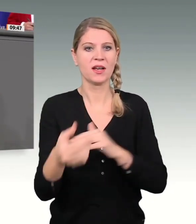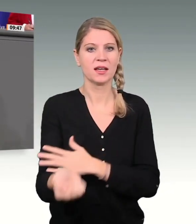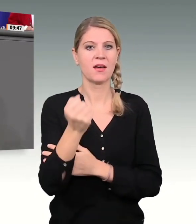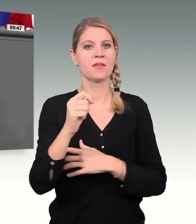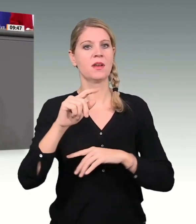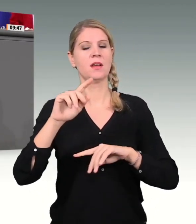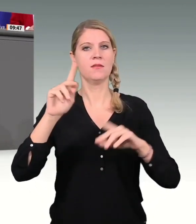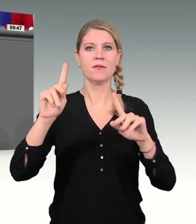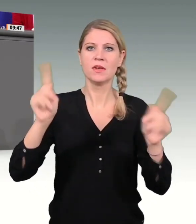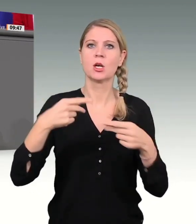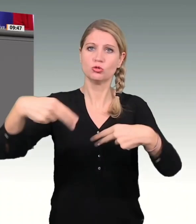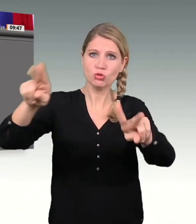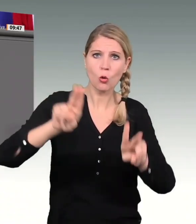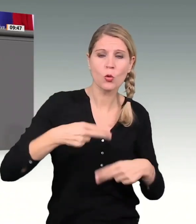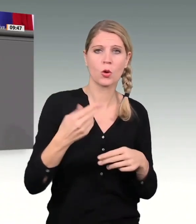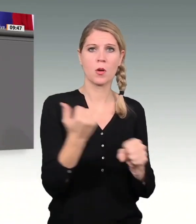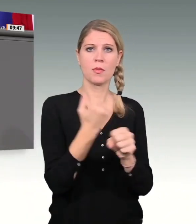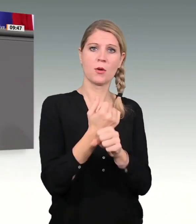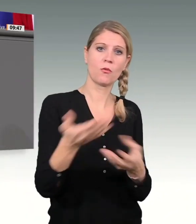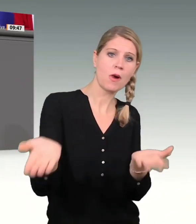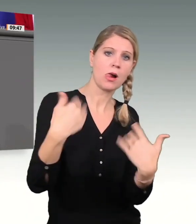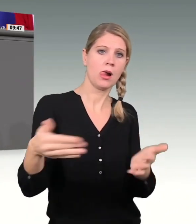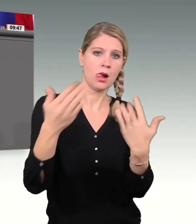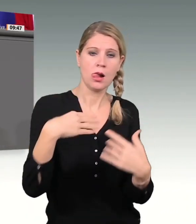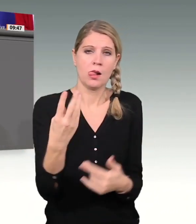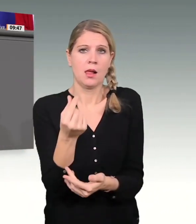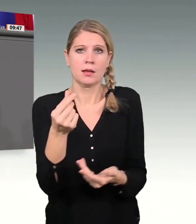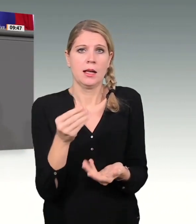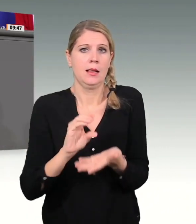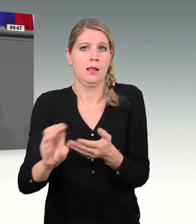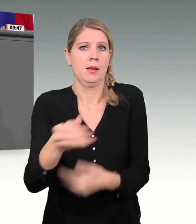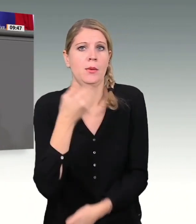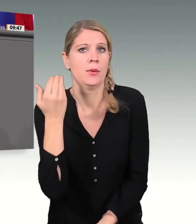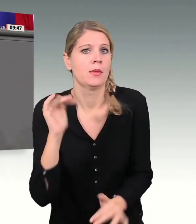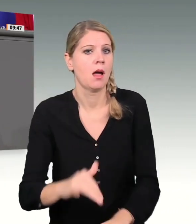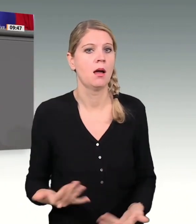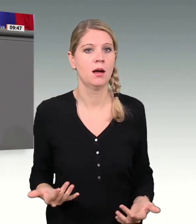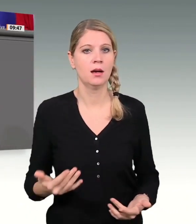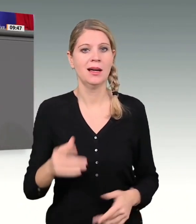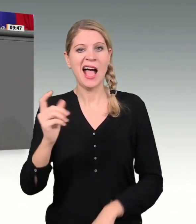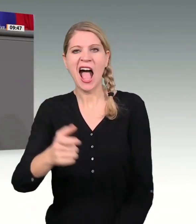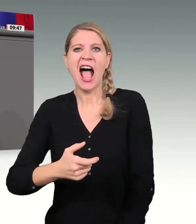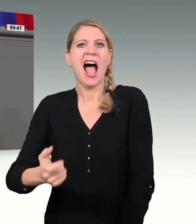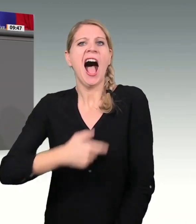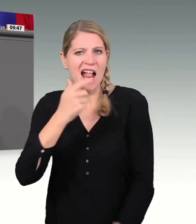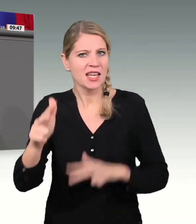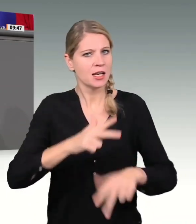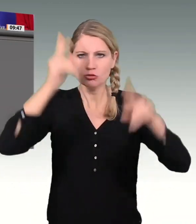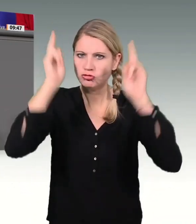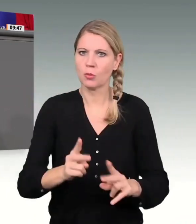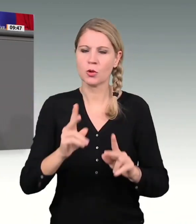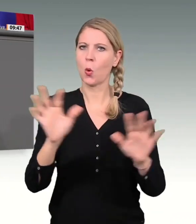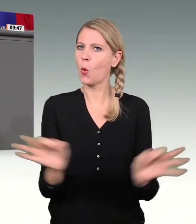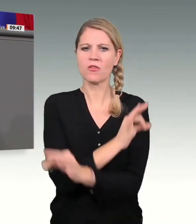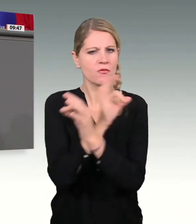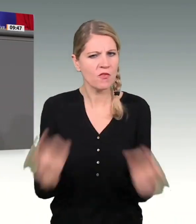war unfähig und unwillig, dieses Geld sinnvoll auszugeben, und darum wurde sie auch zu Recht abgewählt. Aber das